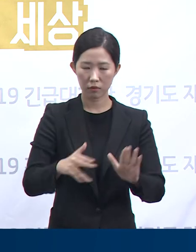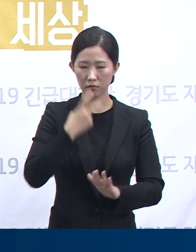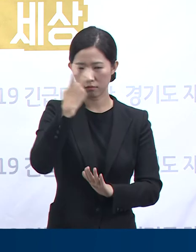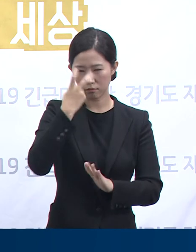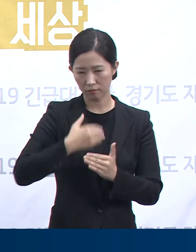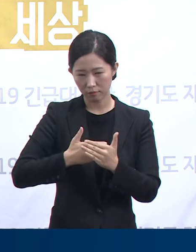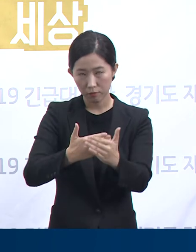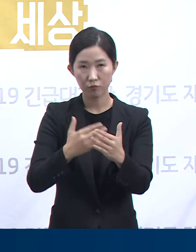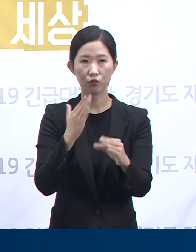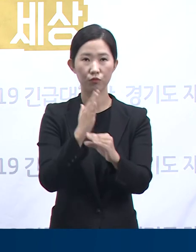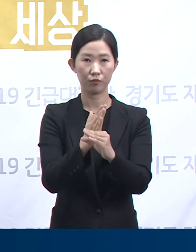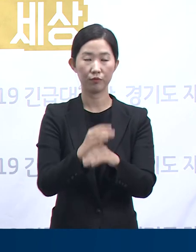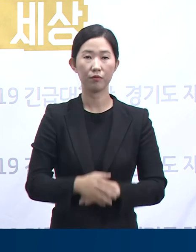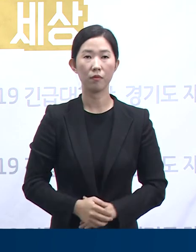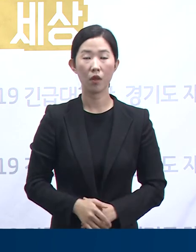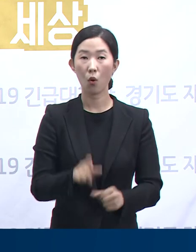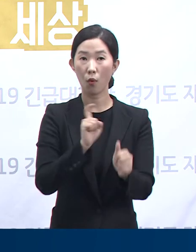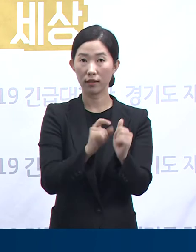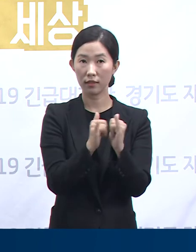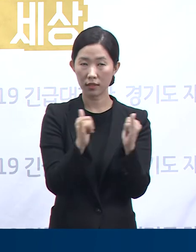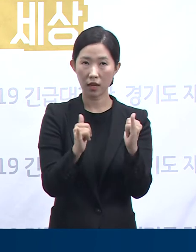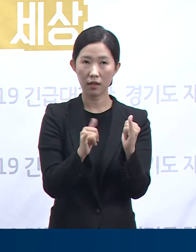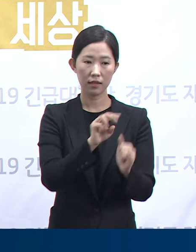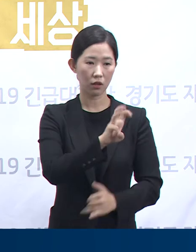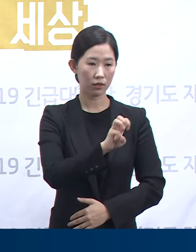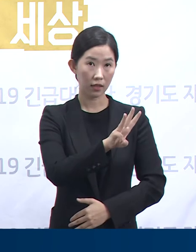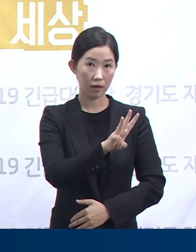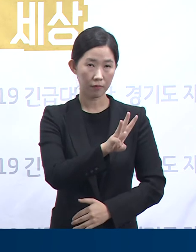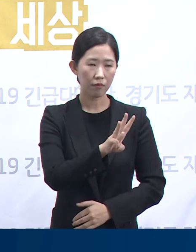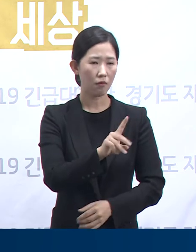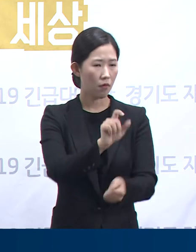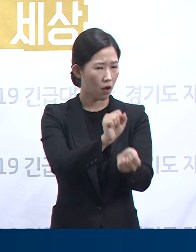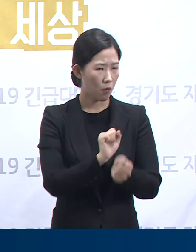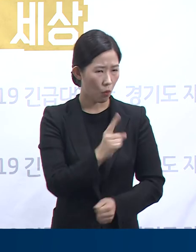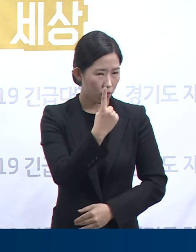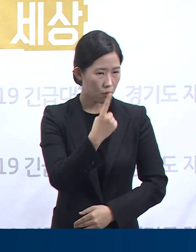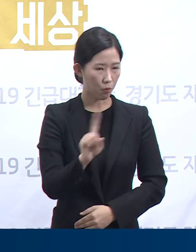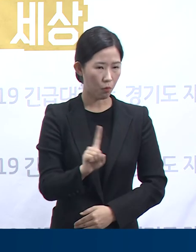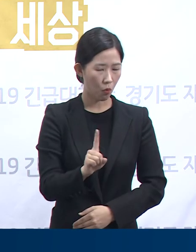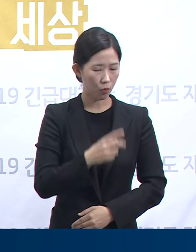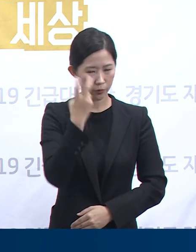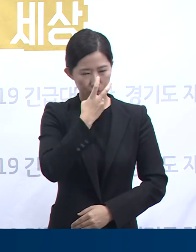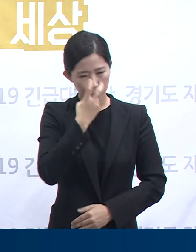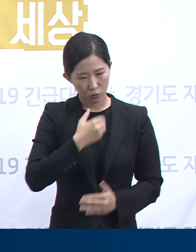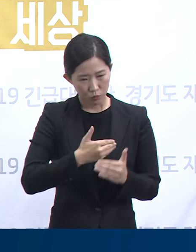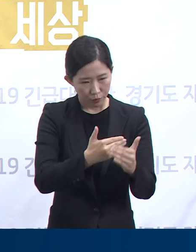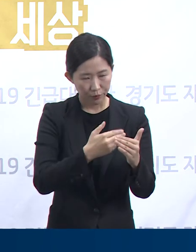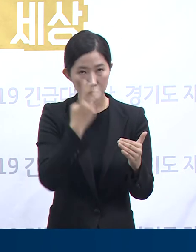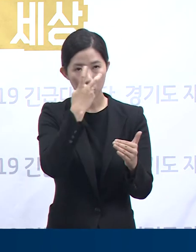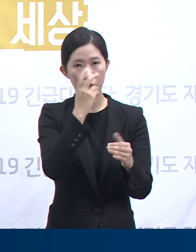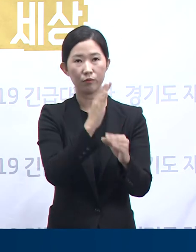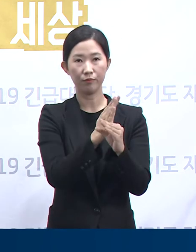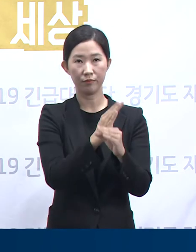있습니다. 확진자를 대상으로 감염 경로 추적 등 심층 역학 조사가 진행 중입니다.